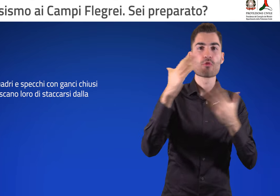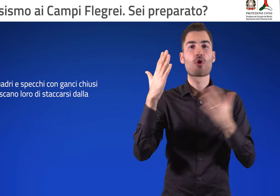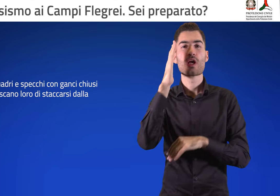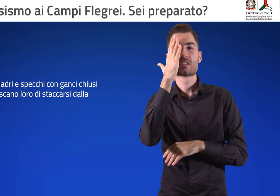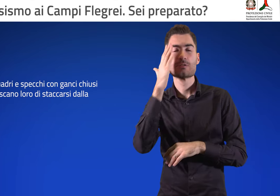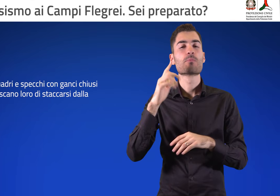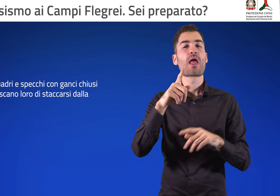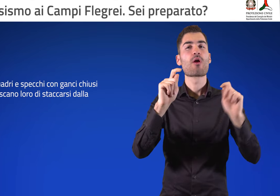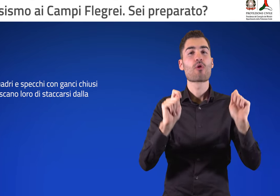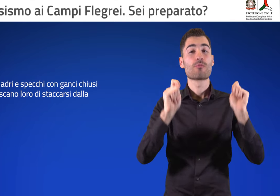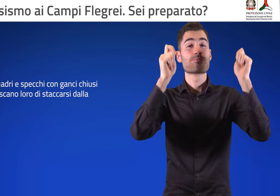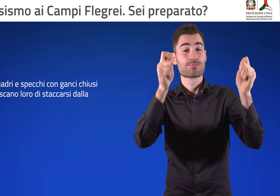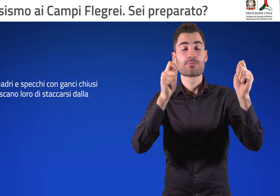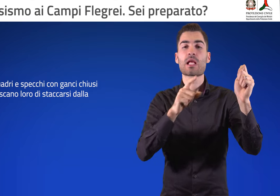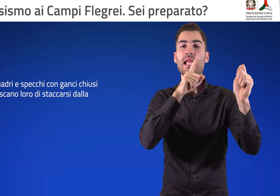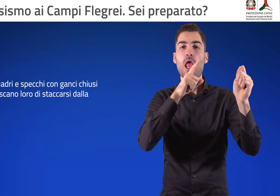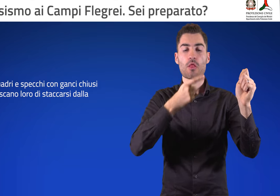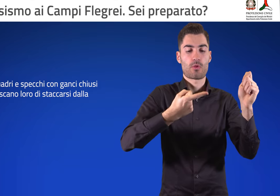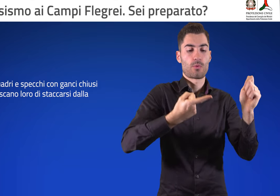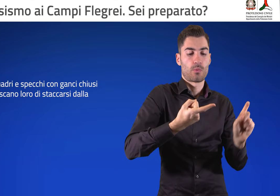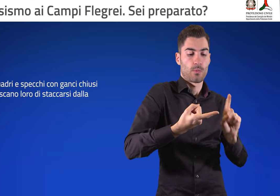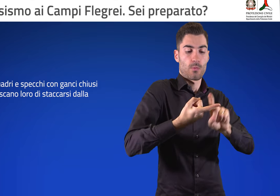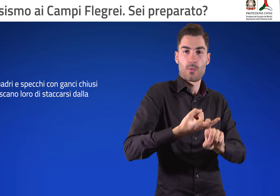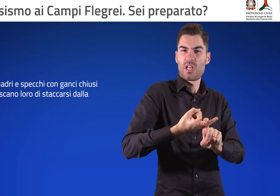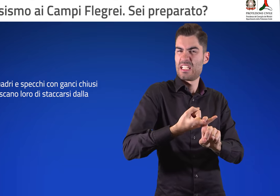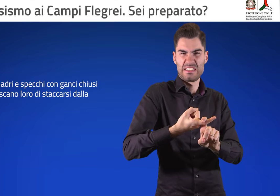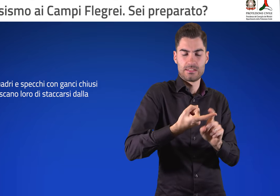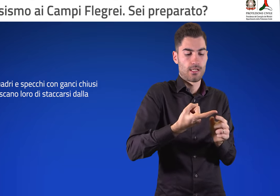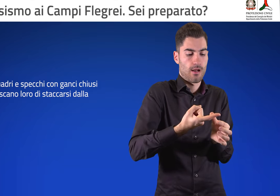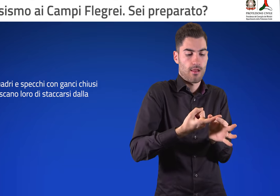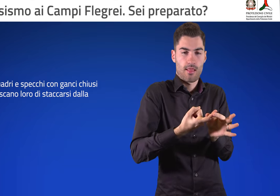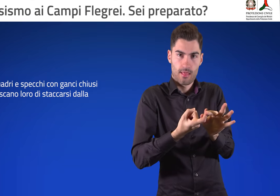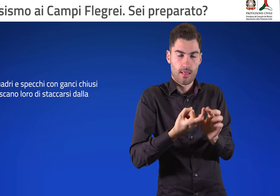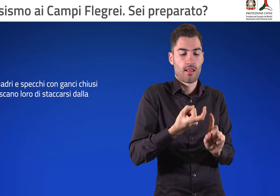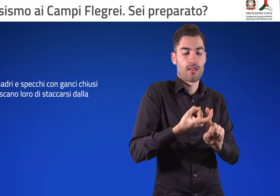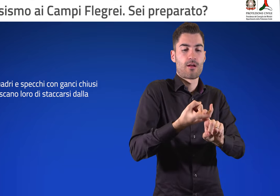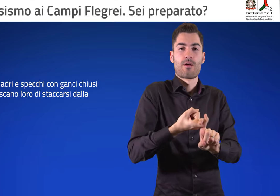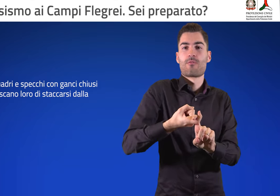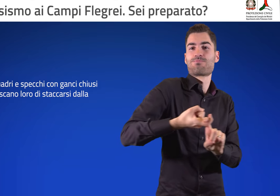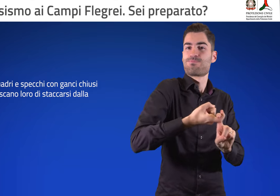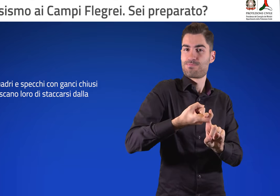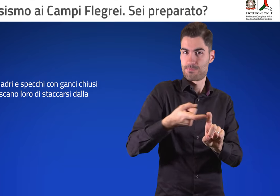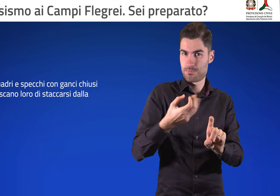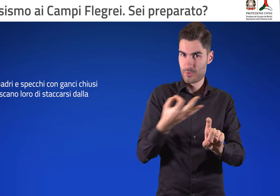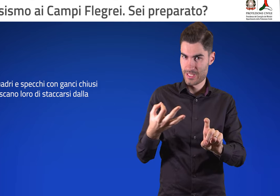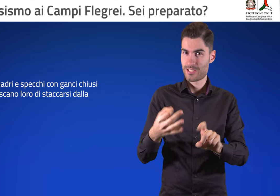Appendi i quadri e specchi con ganci chiusi che impediscano loro di staccarsi dalla parete.